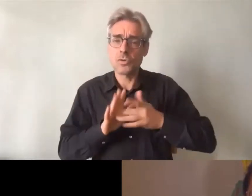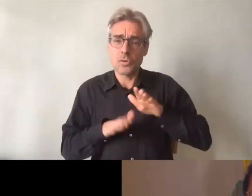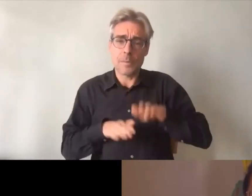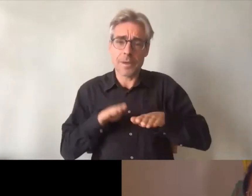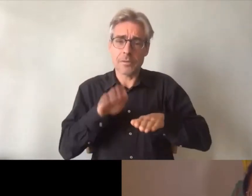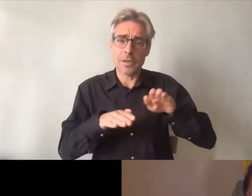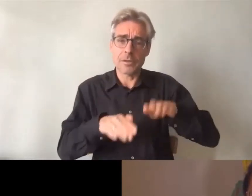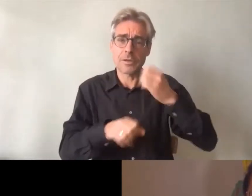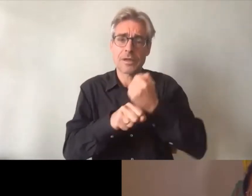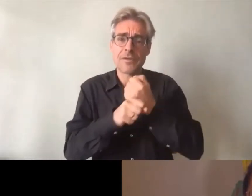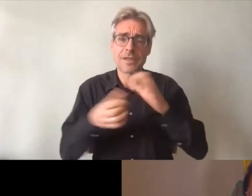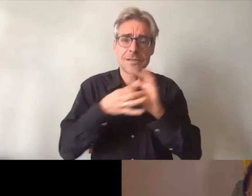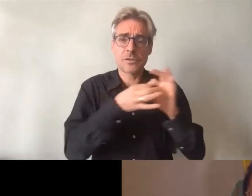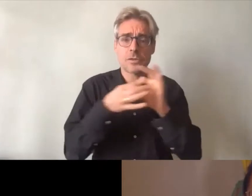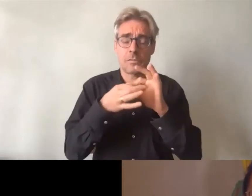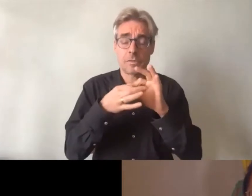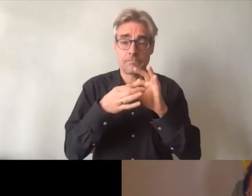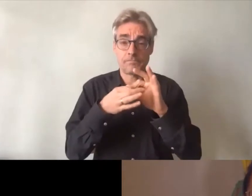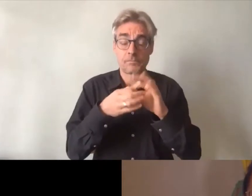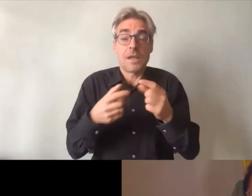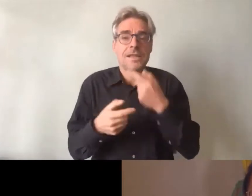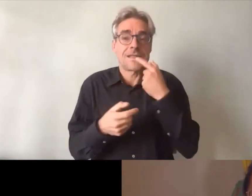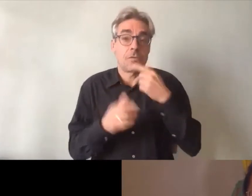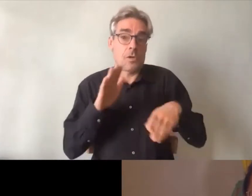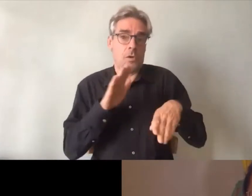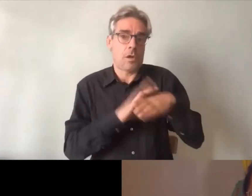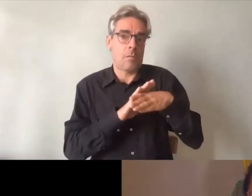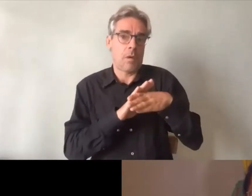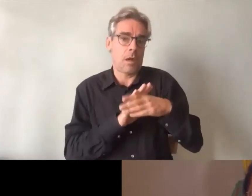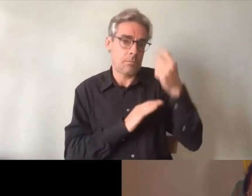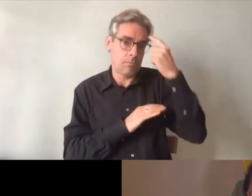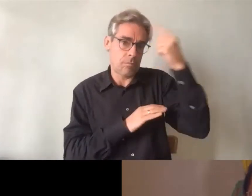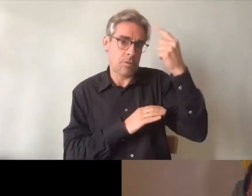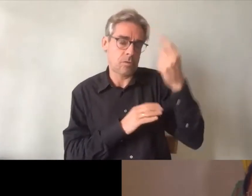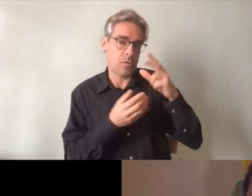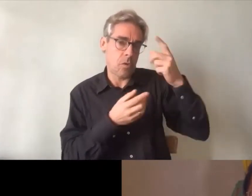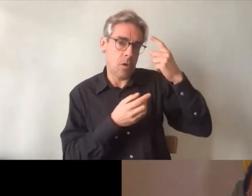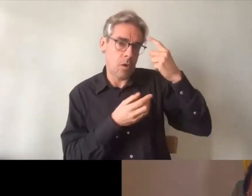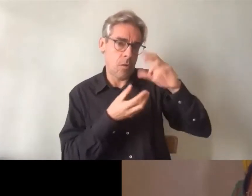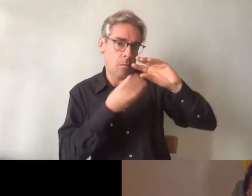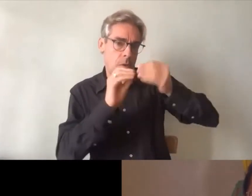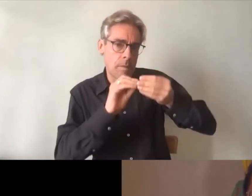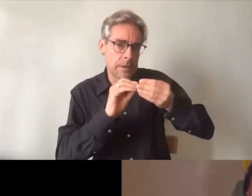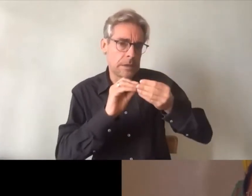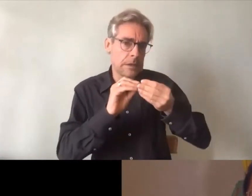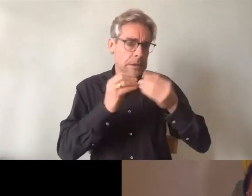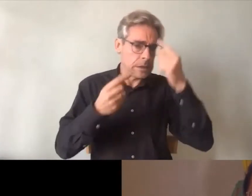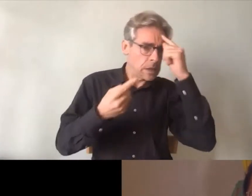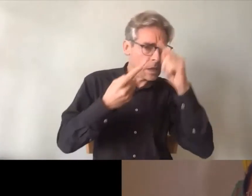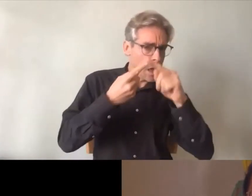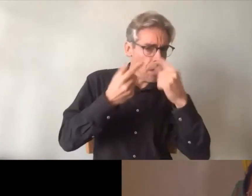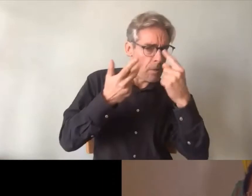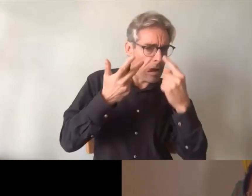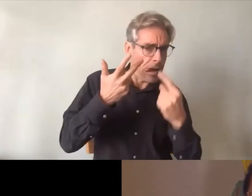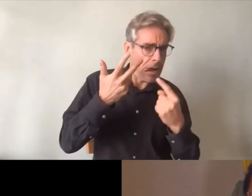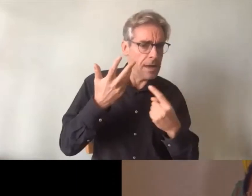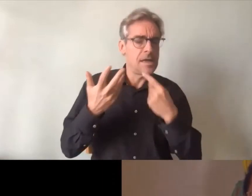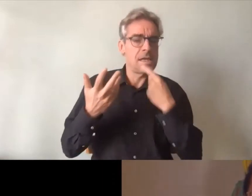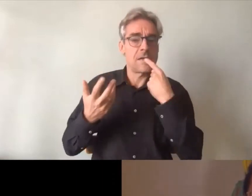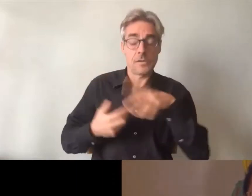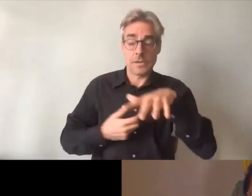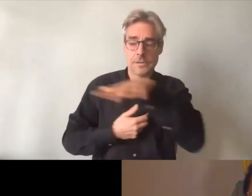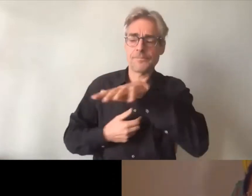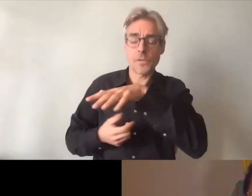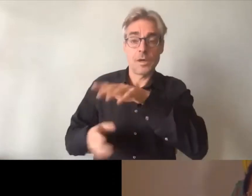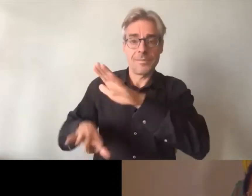la recherche. C'est-à-dire que quand, au départ, on définit la problématique, on souhaite partir d'une problématique